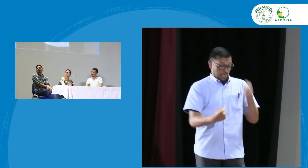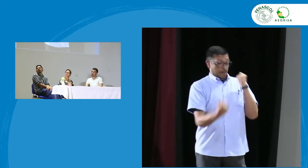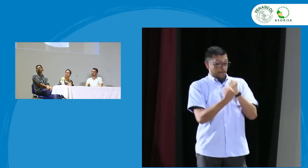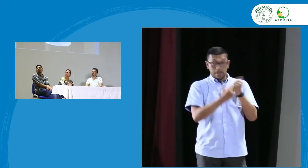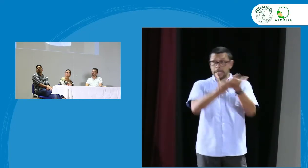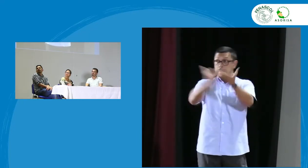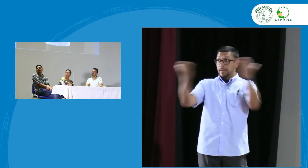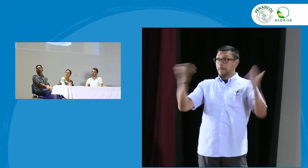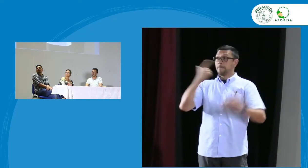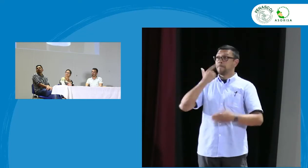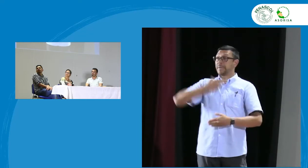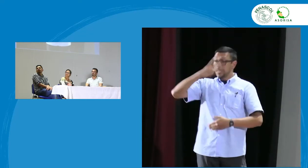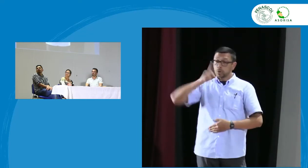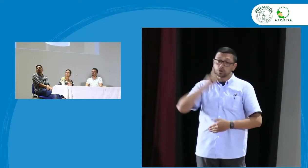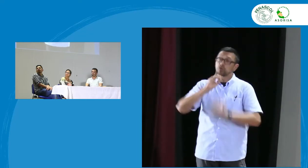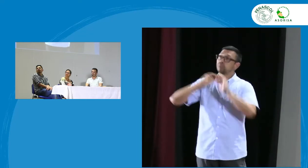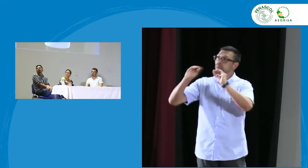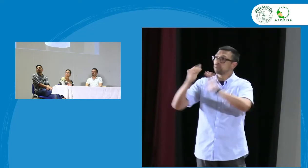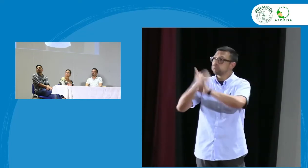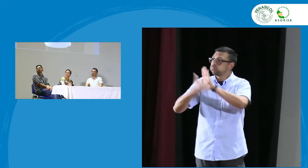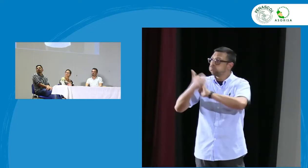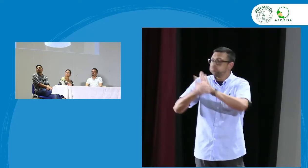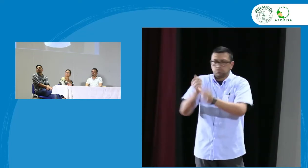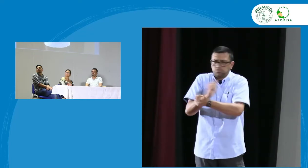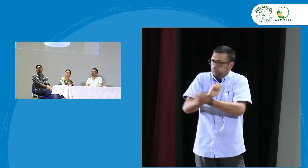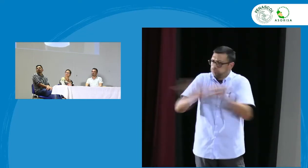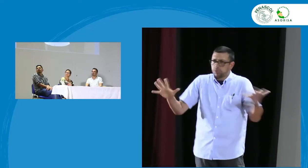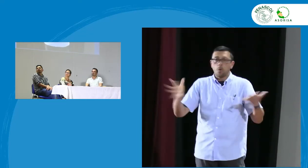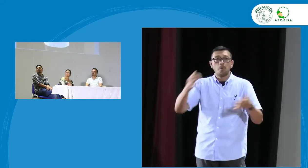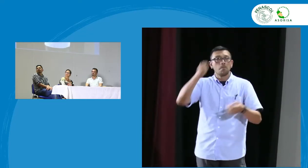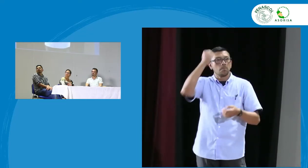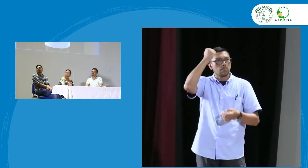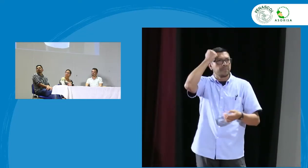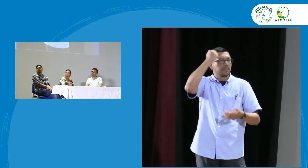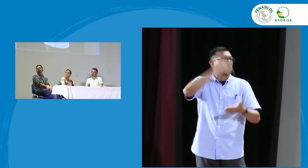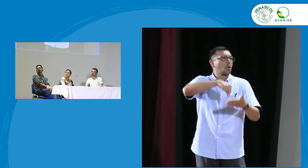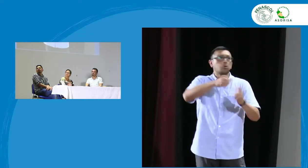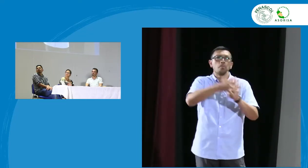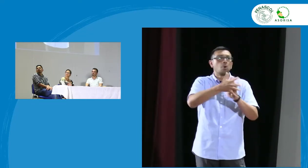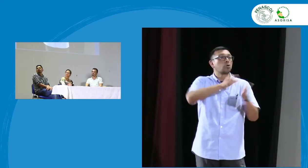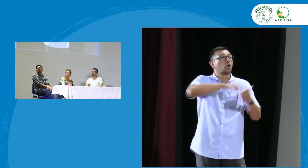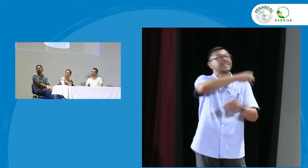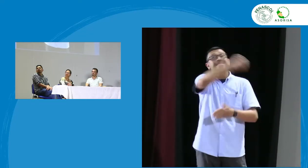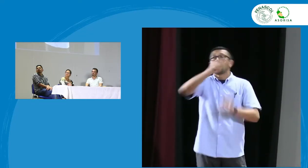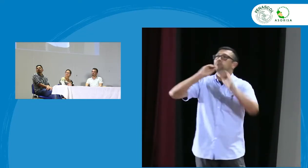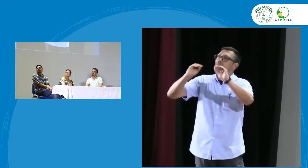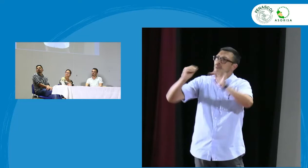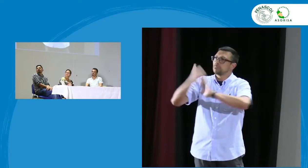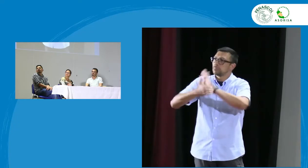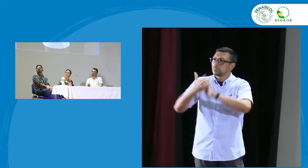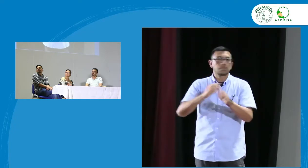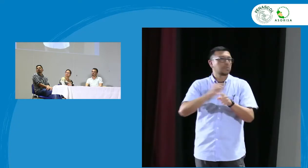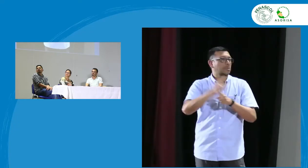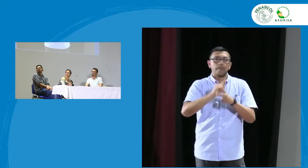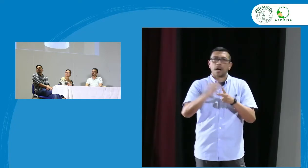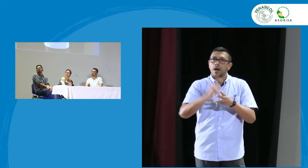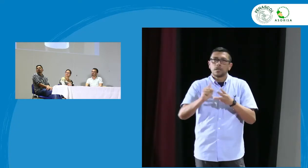se pueda generar una propuesta que se les enseña a los padres la lengua de señas colombiana y que no o sea que se tenga